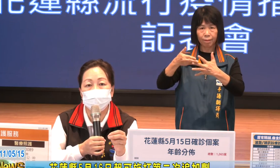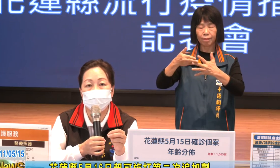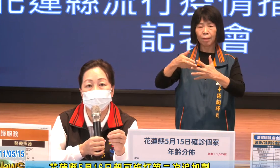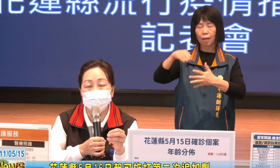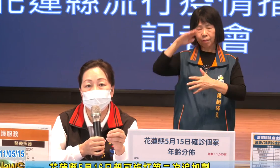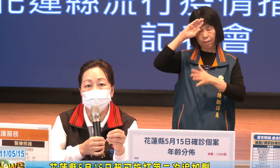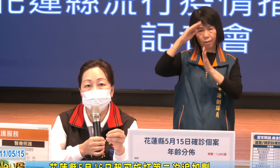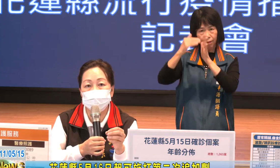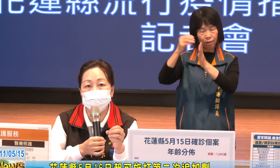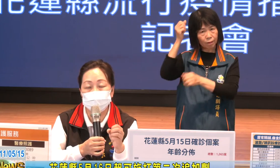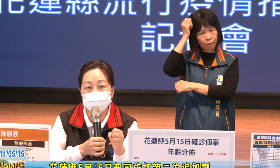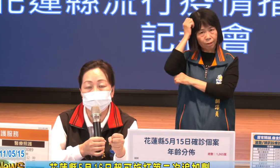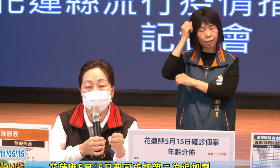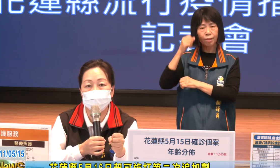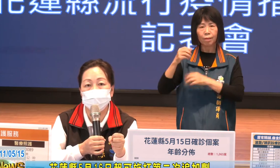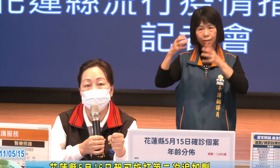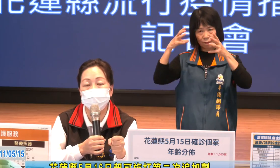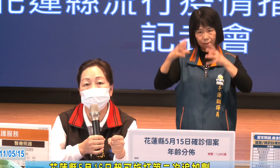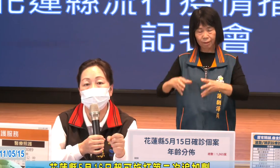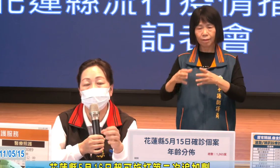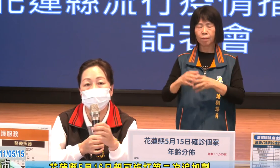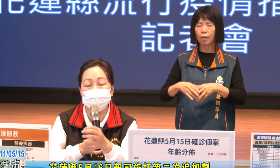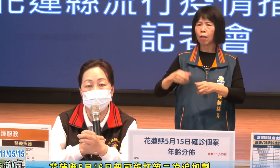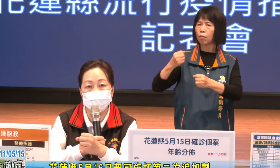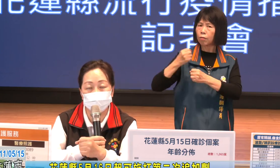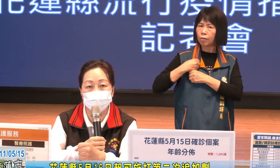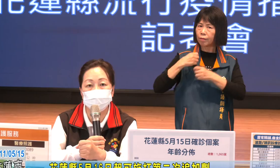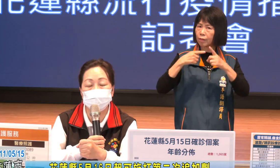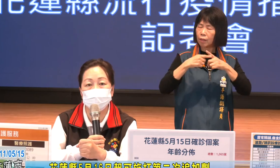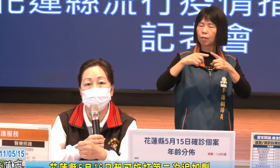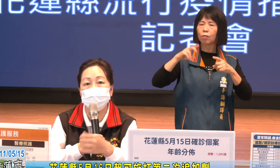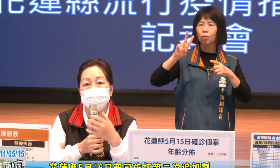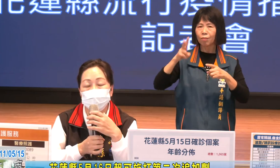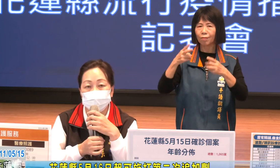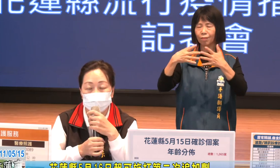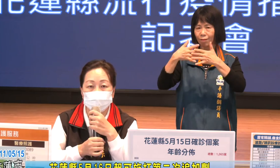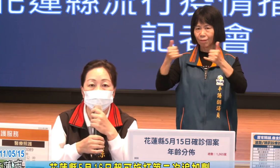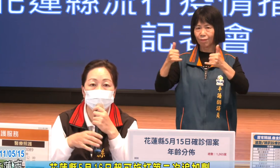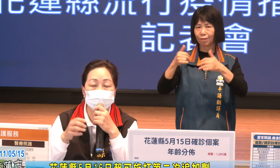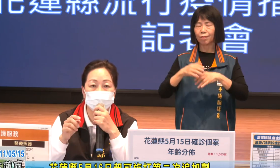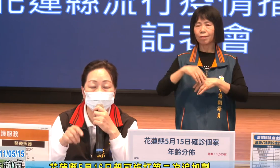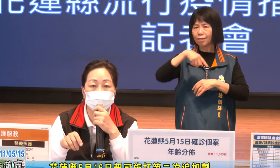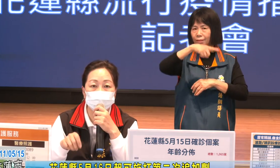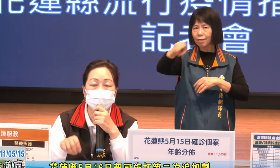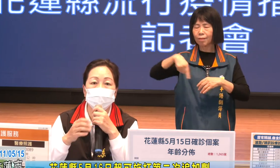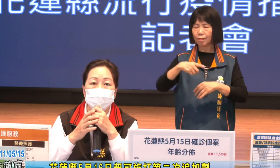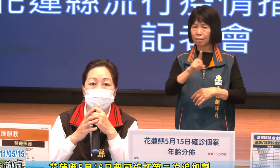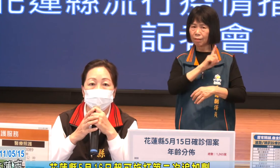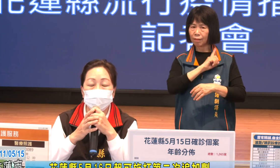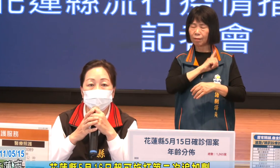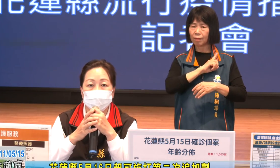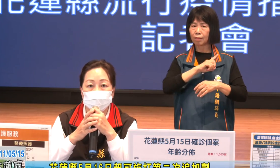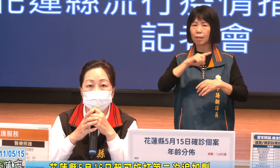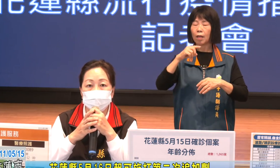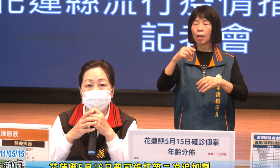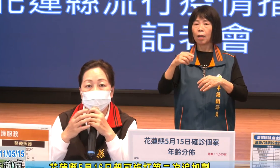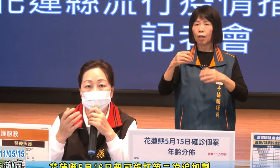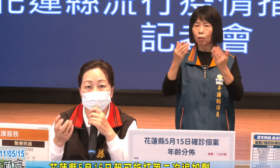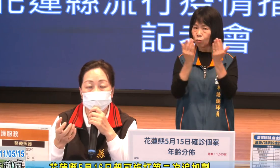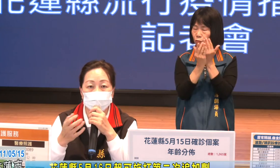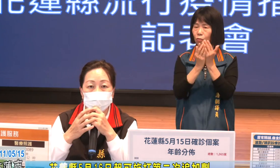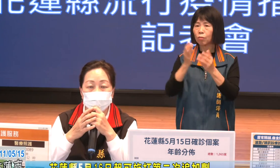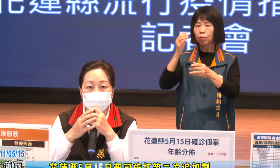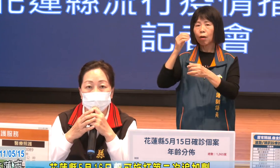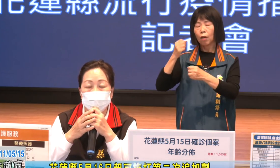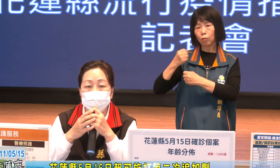讓我們的無論是軍人國軍或者是學生就直接在當地能夠接受